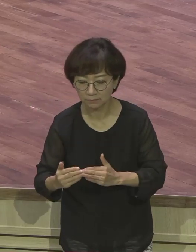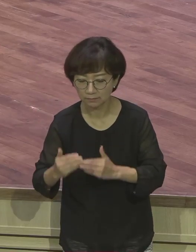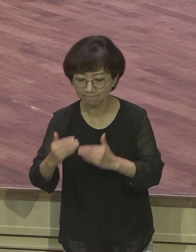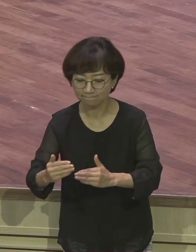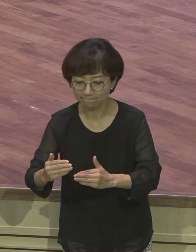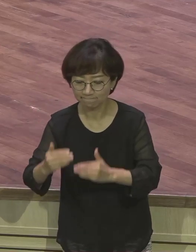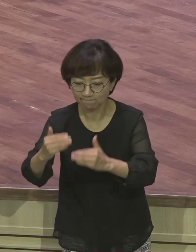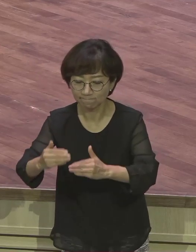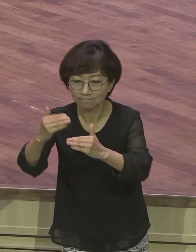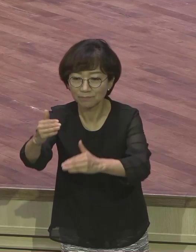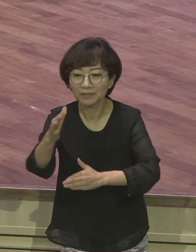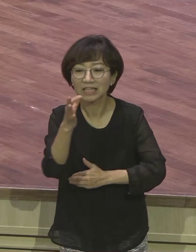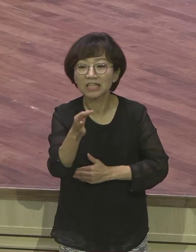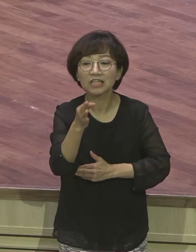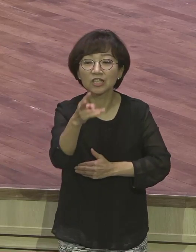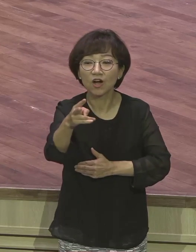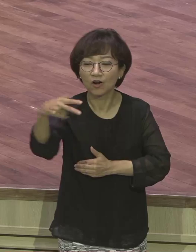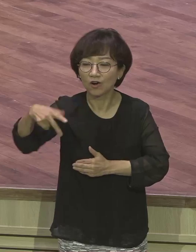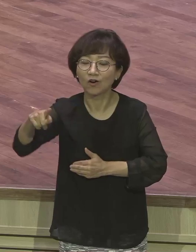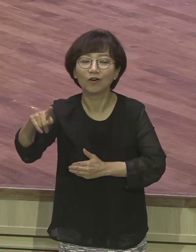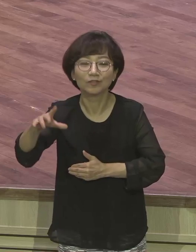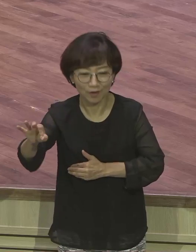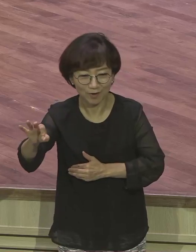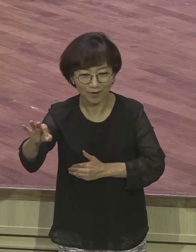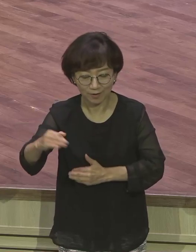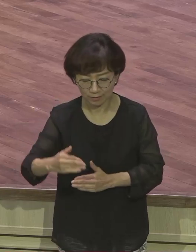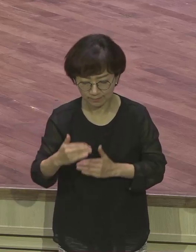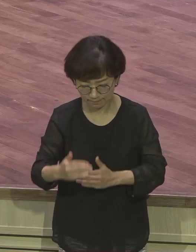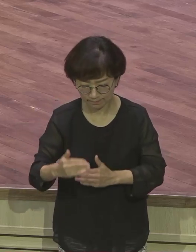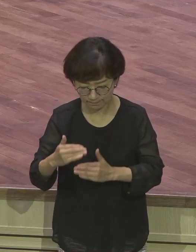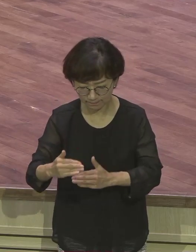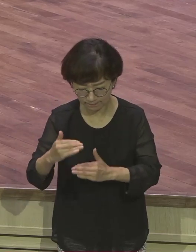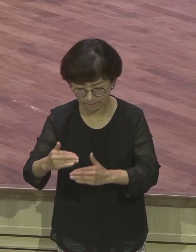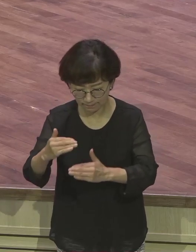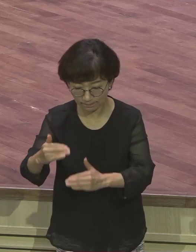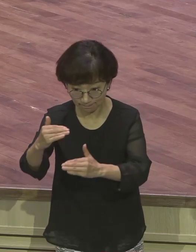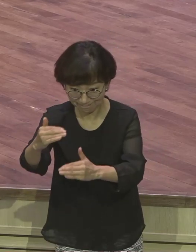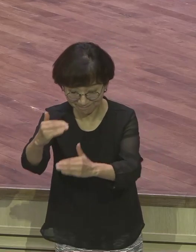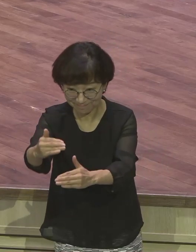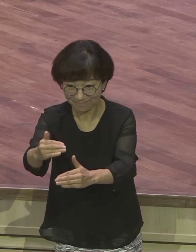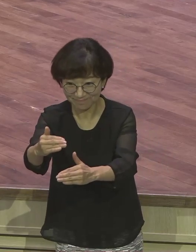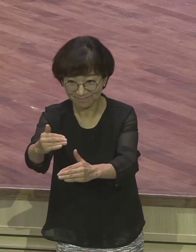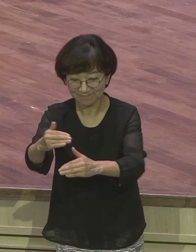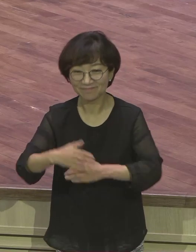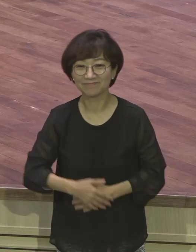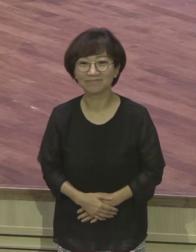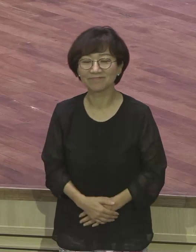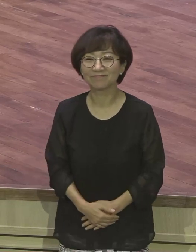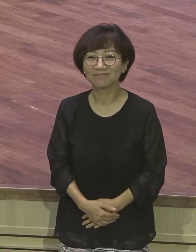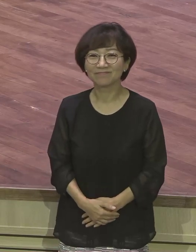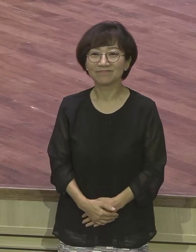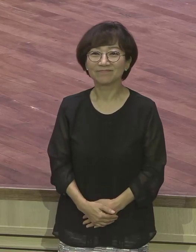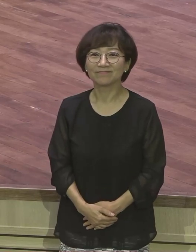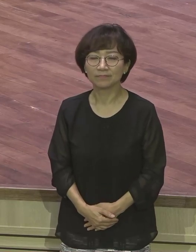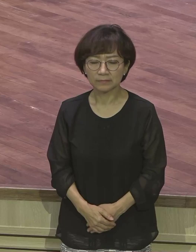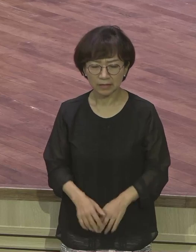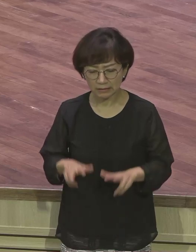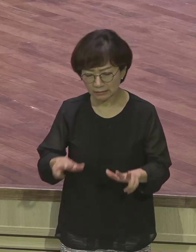결과적으로 해피연들이 끝나잖아요 성공으로 끝나잖아요 여러분 이 과정의 과정 내가 지금 당하고 있는 모든 네